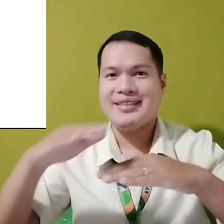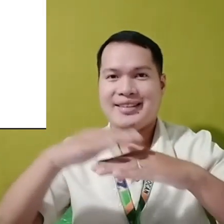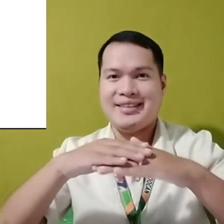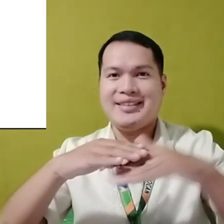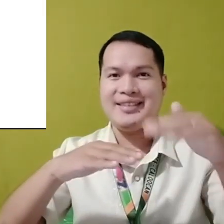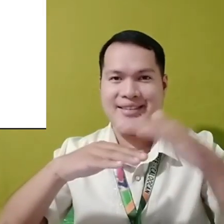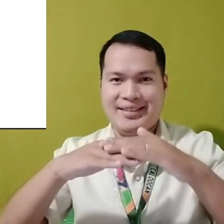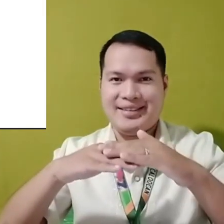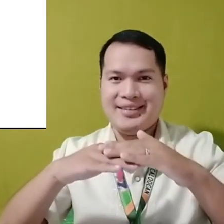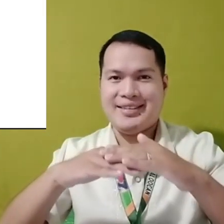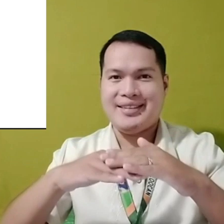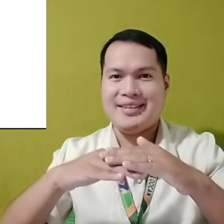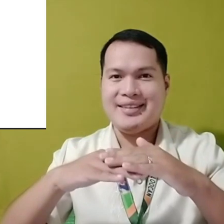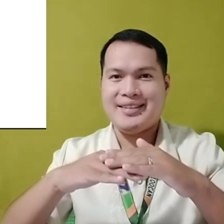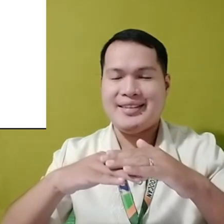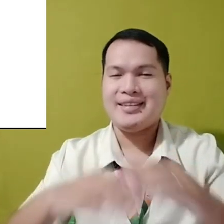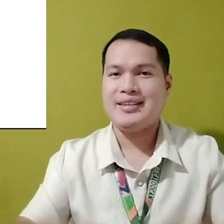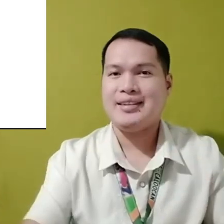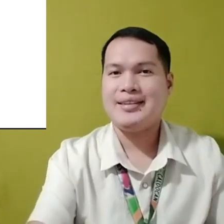Tinatayo Ang lupa